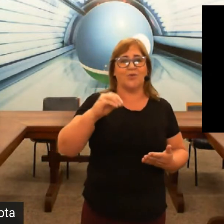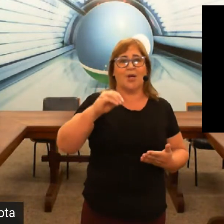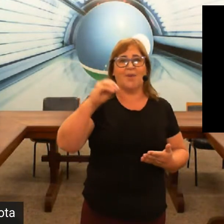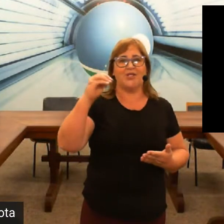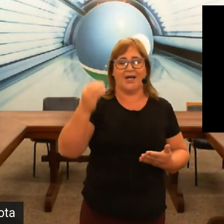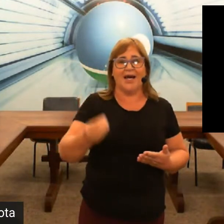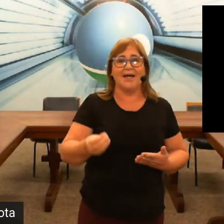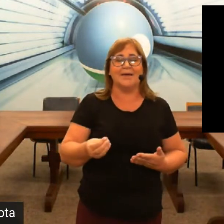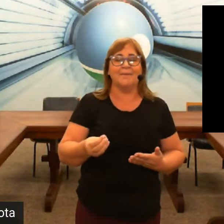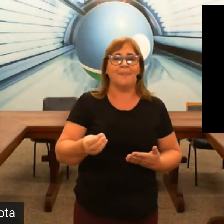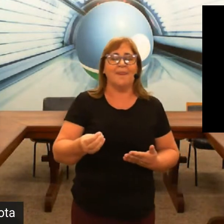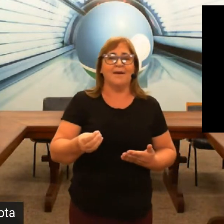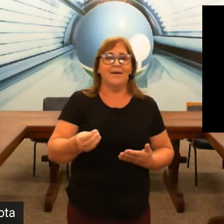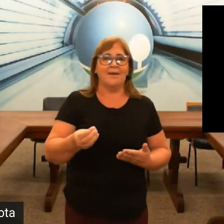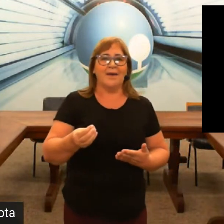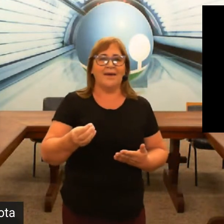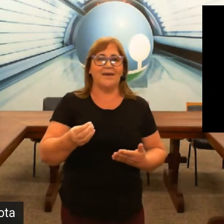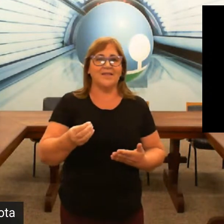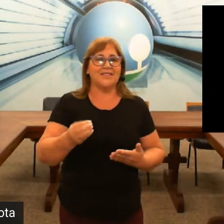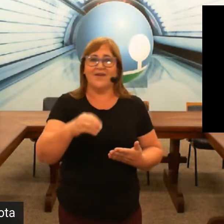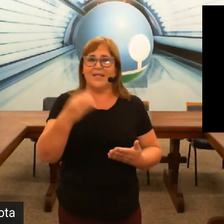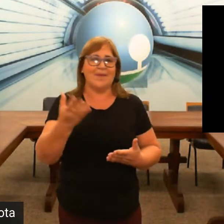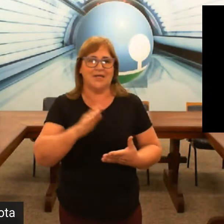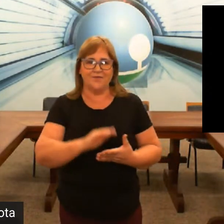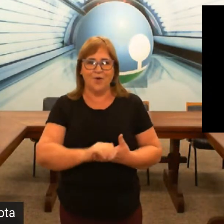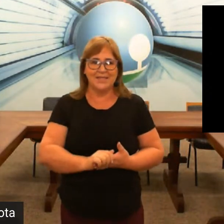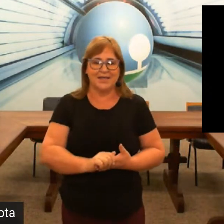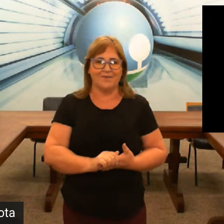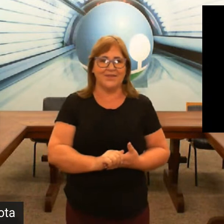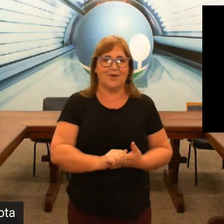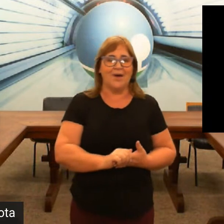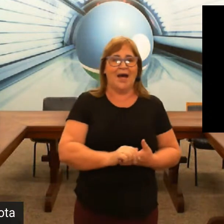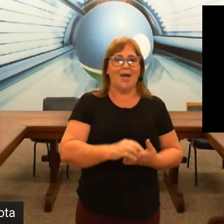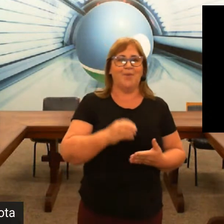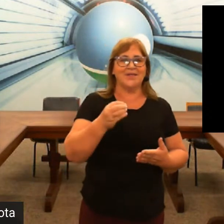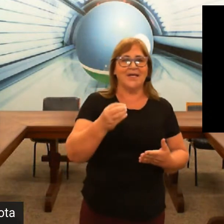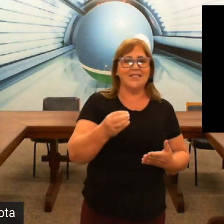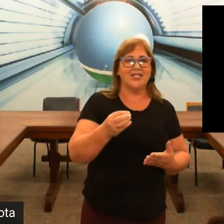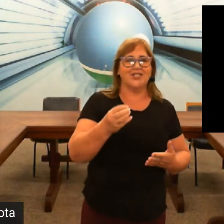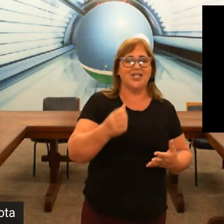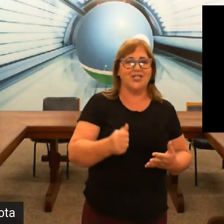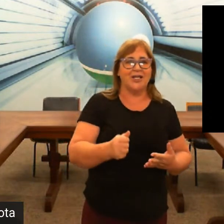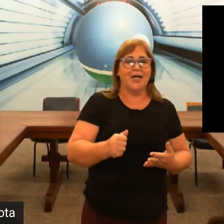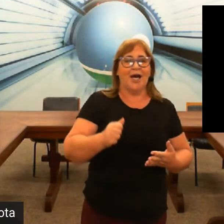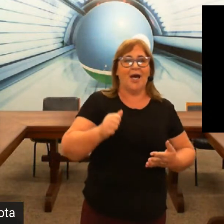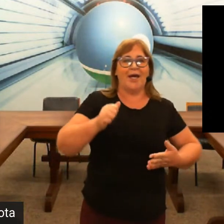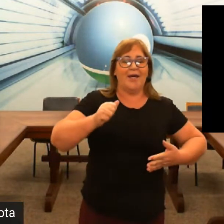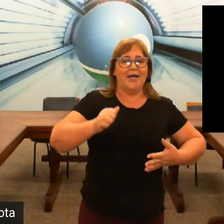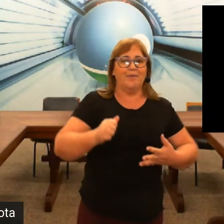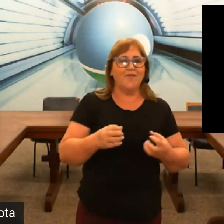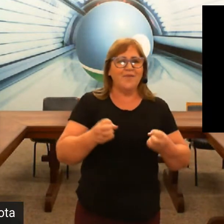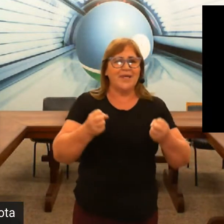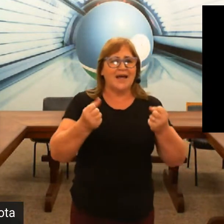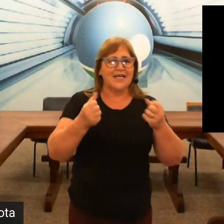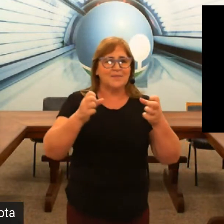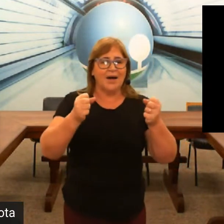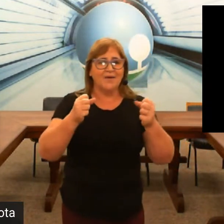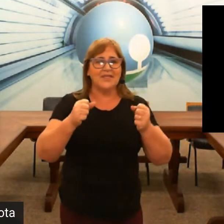totalmente errada, você não vai estar passando a informação. Então, a importância da gente movimentar as mãos e